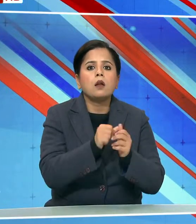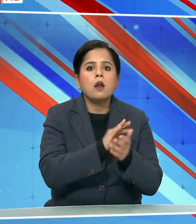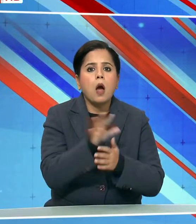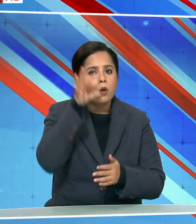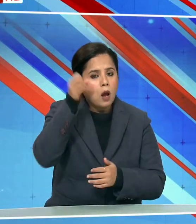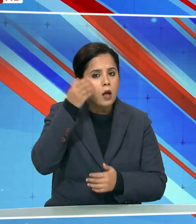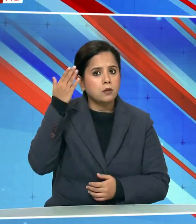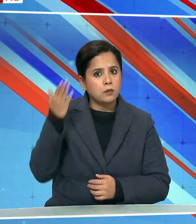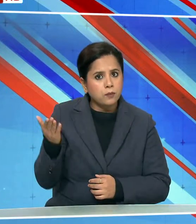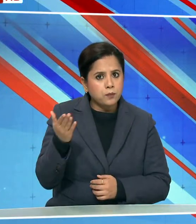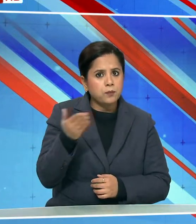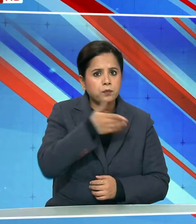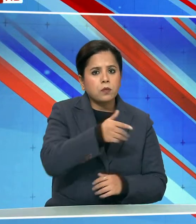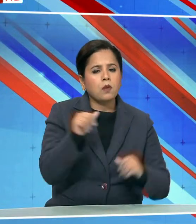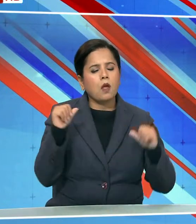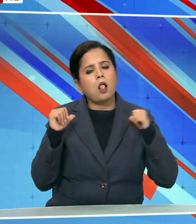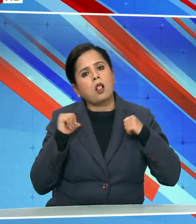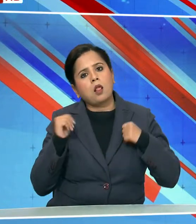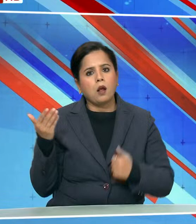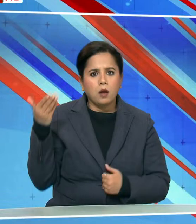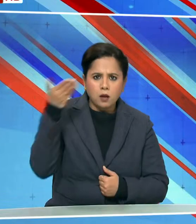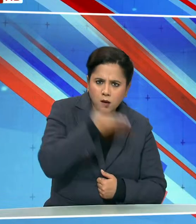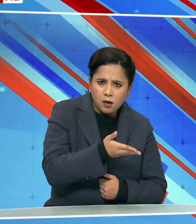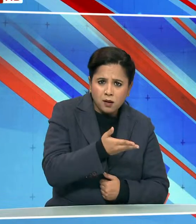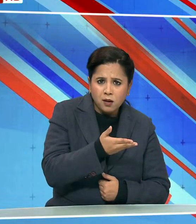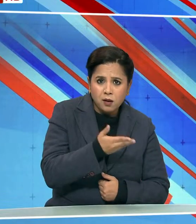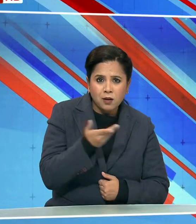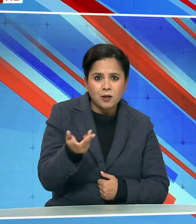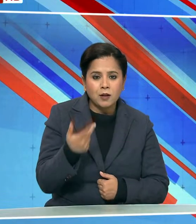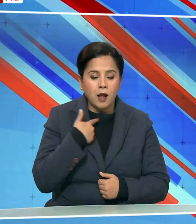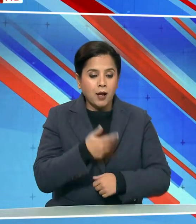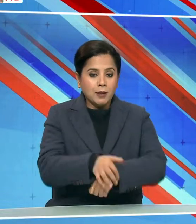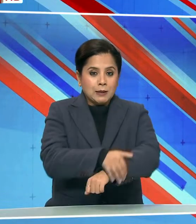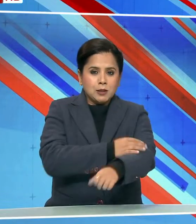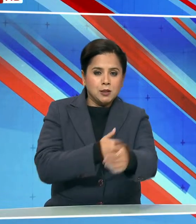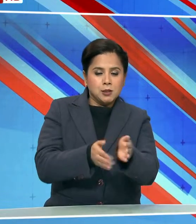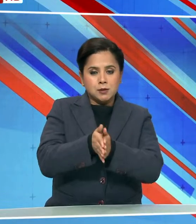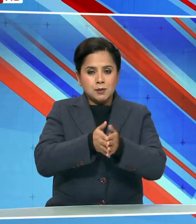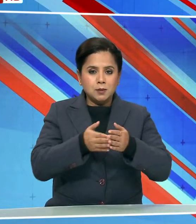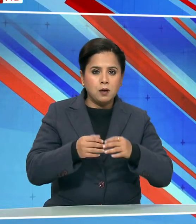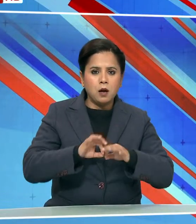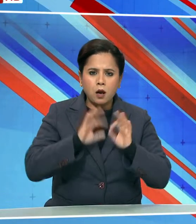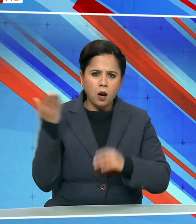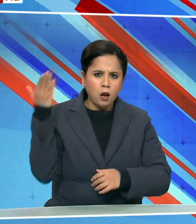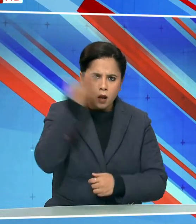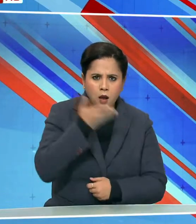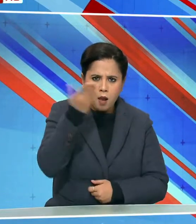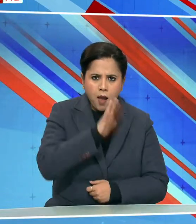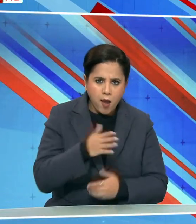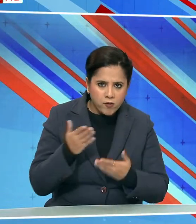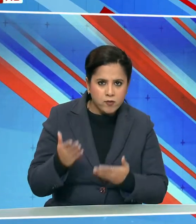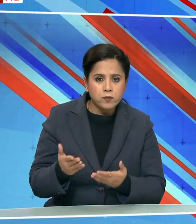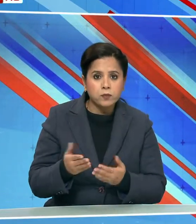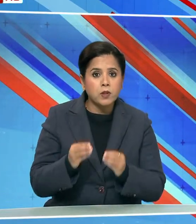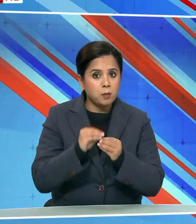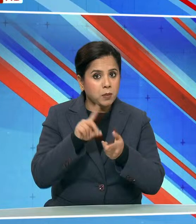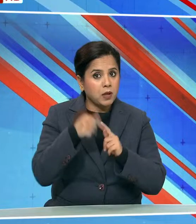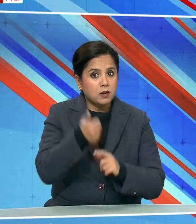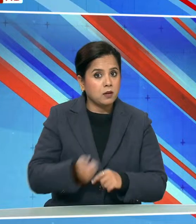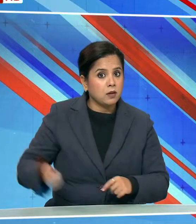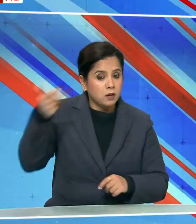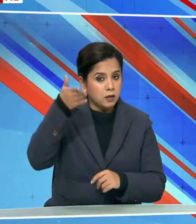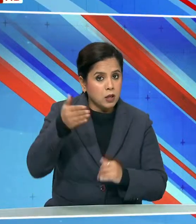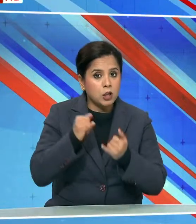वहां पे रेस्ट करने के लिए और री एनरजाइस करने के लिए खुद को जाया करते हैं पाजपा प्रवक्ता